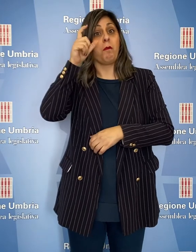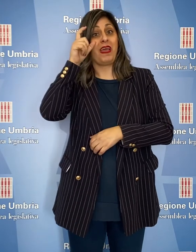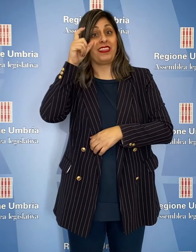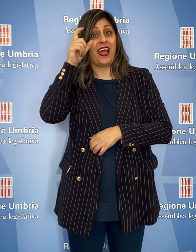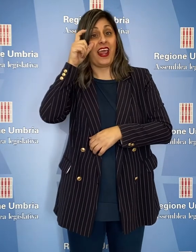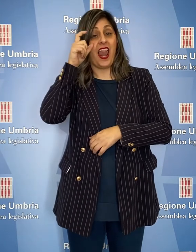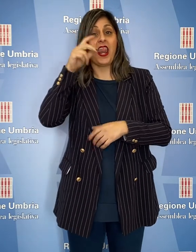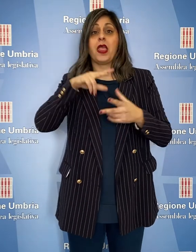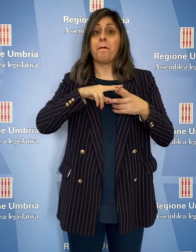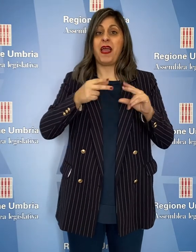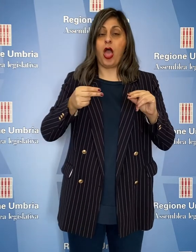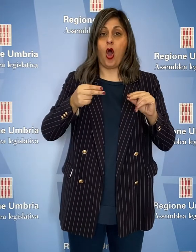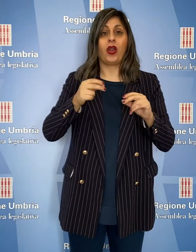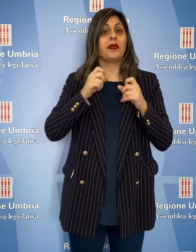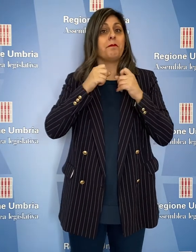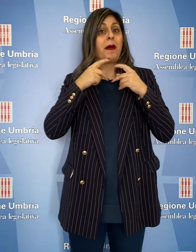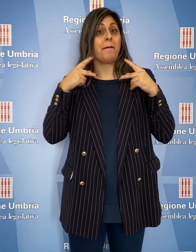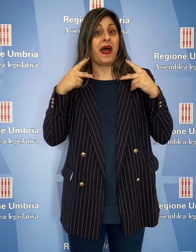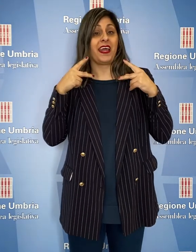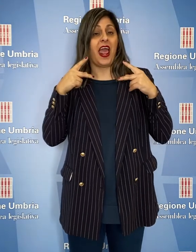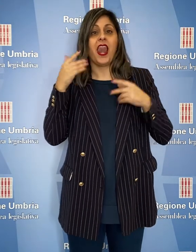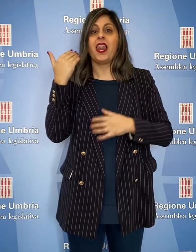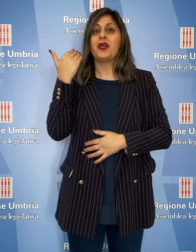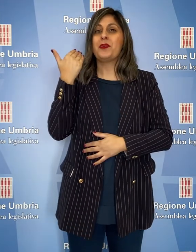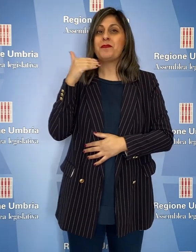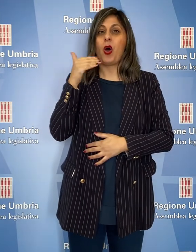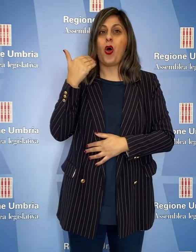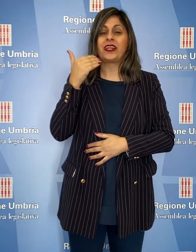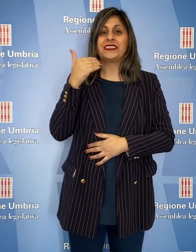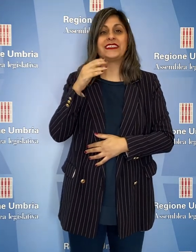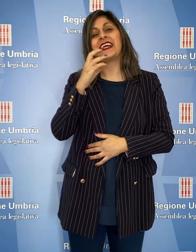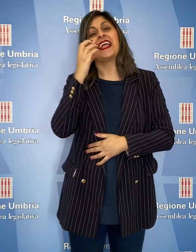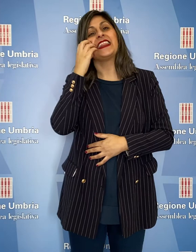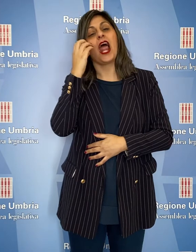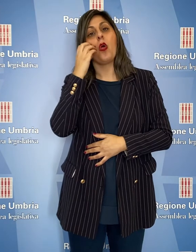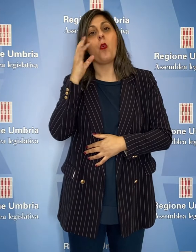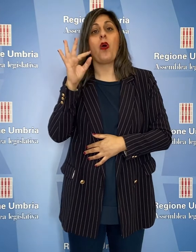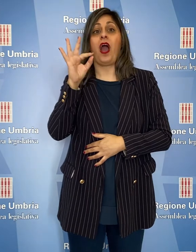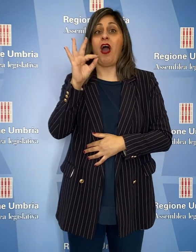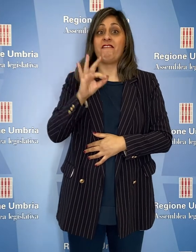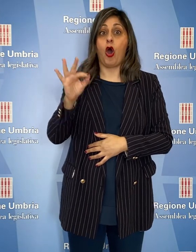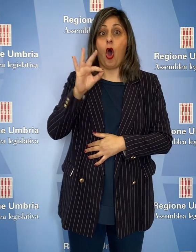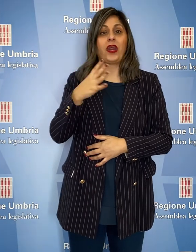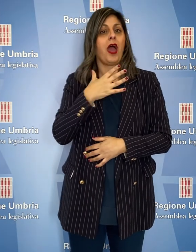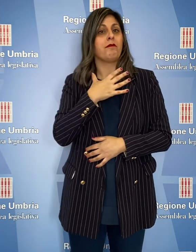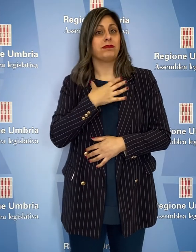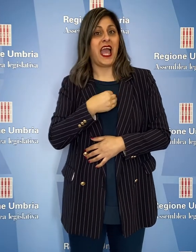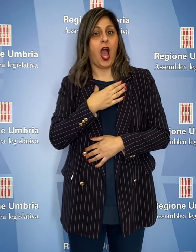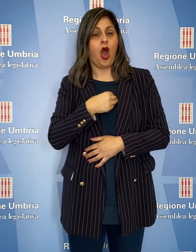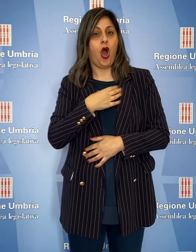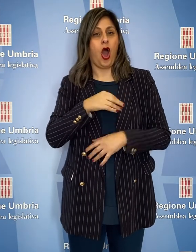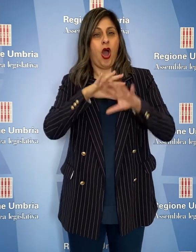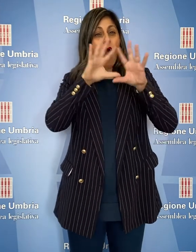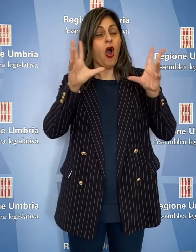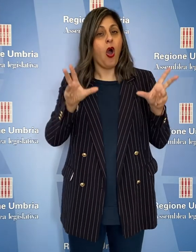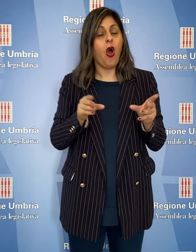Bori, Bettarelli, Meloni, Paparelli, Porsi, De Luca, Fora e